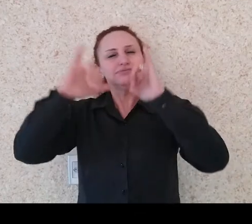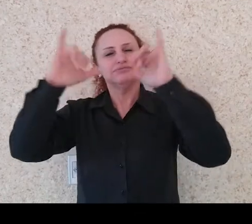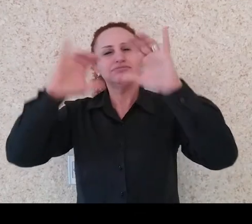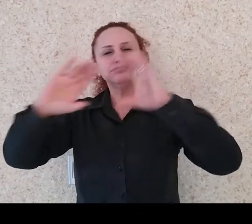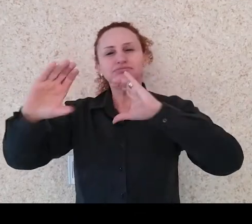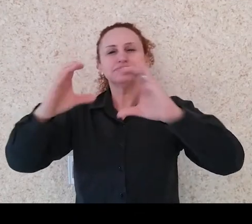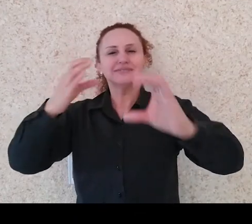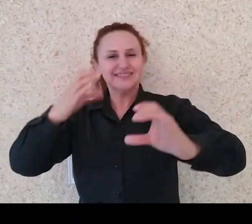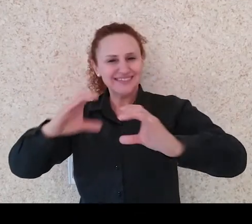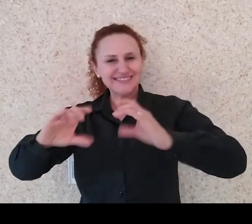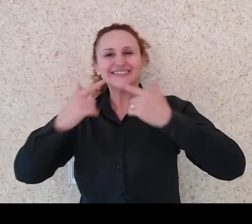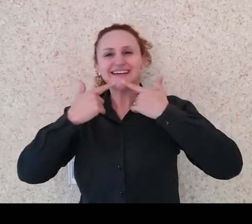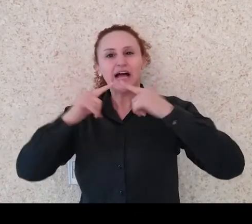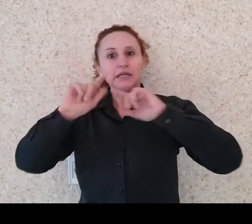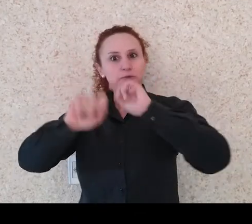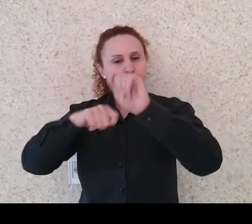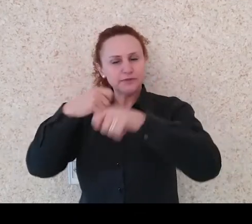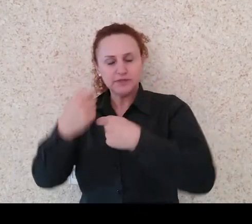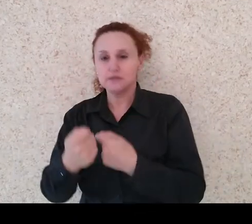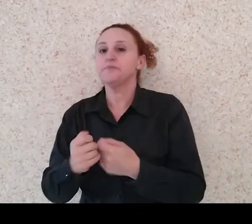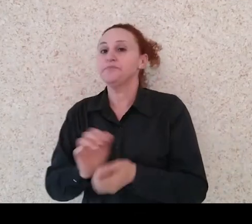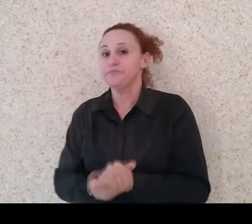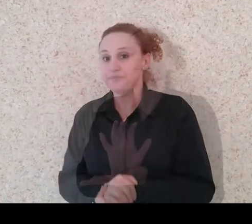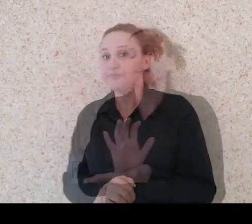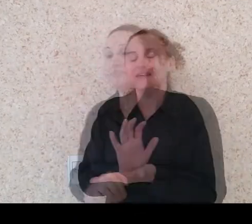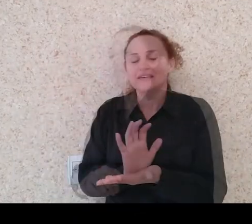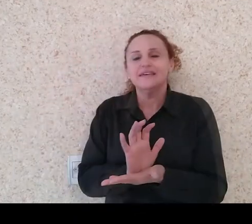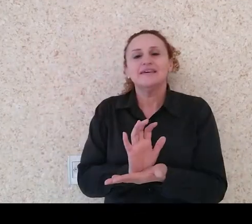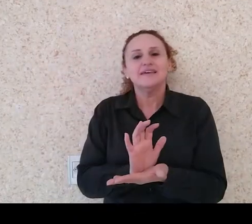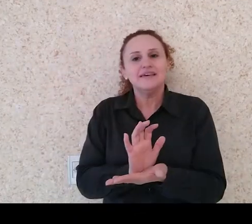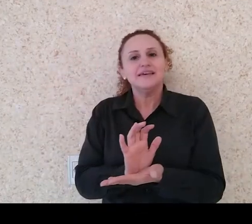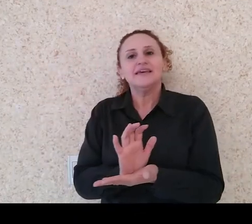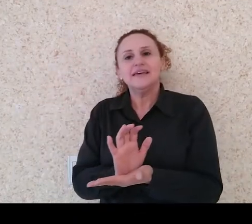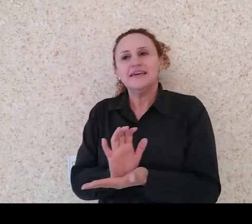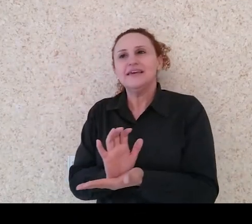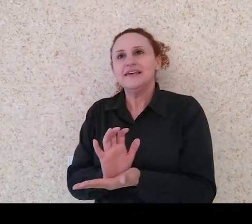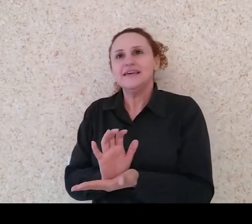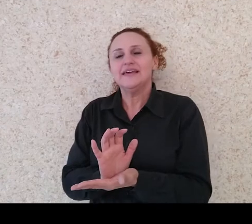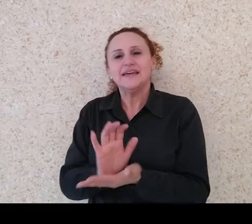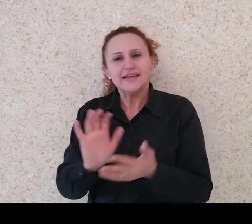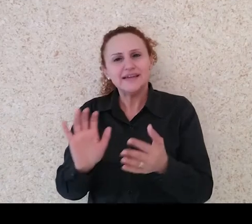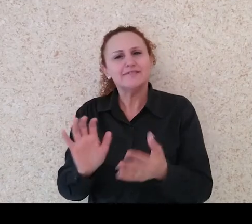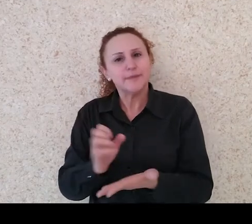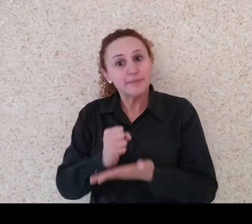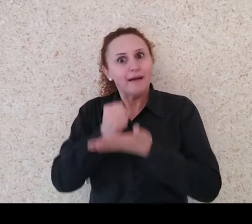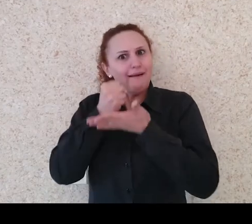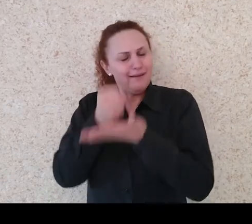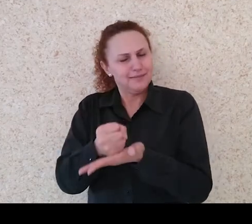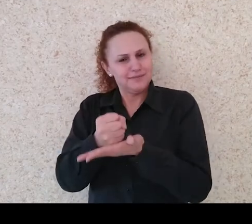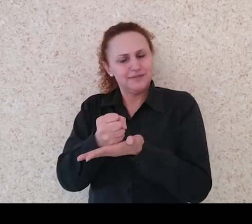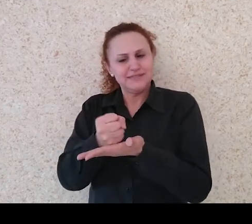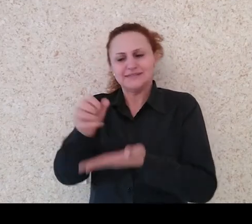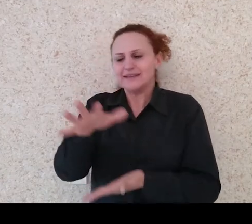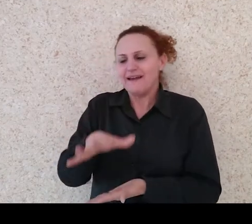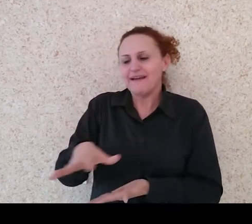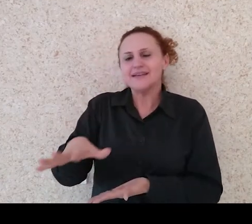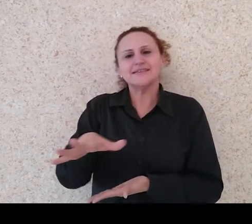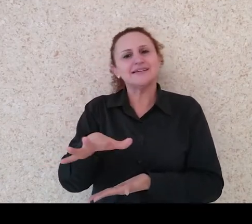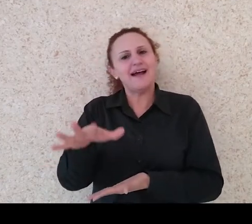Então, eu percebo que o trabalho do caso é bastante abrangente e vem apoiando e desenvolvendo a área da surdez no Paraná. É trabalho